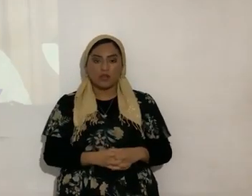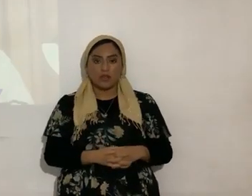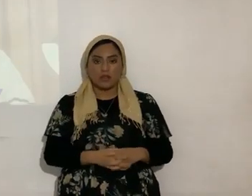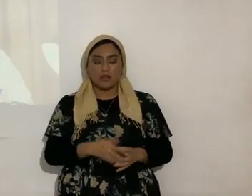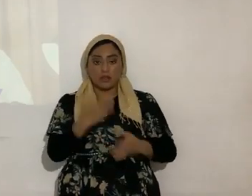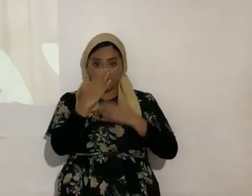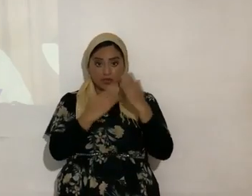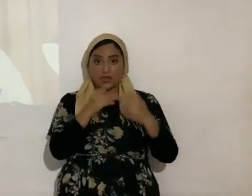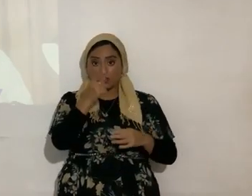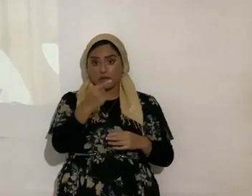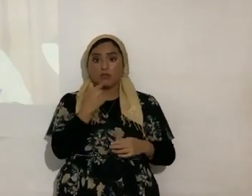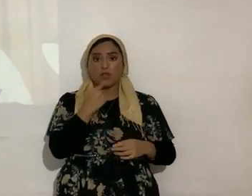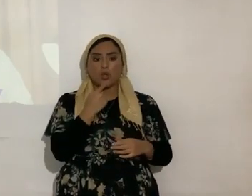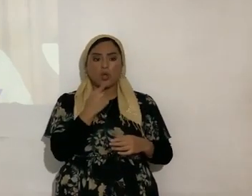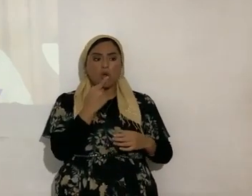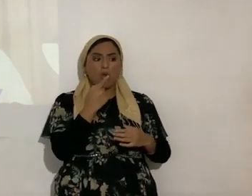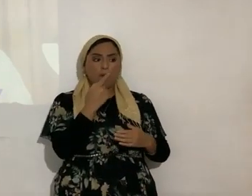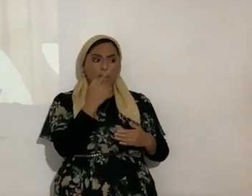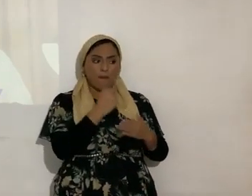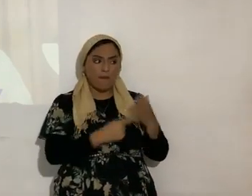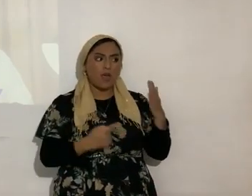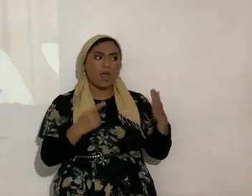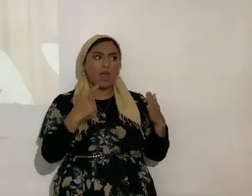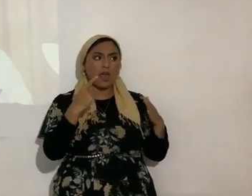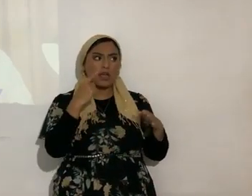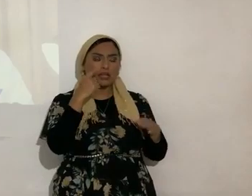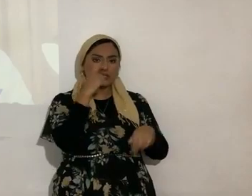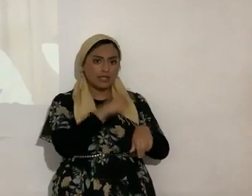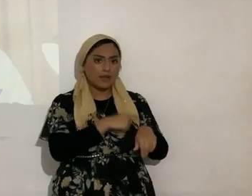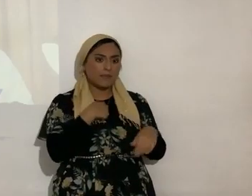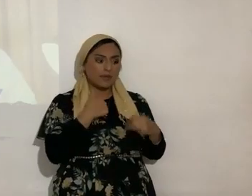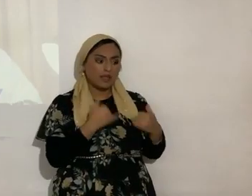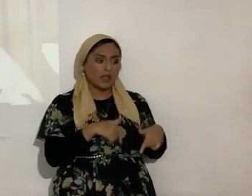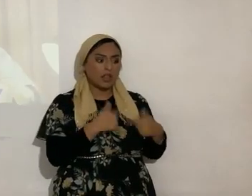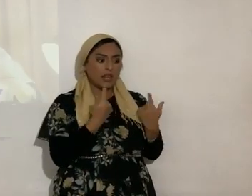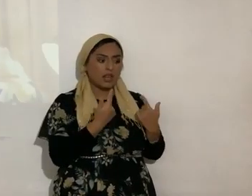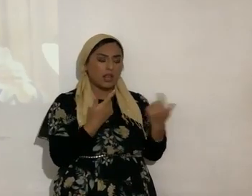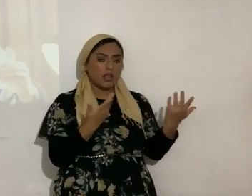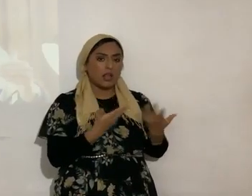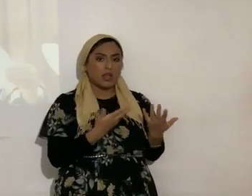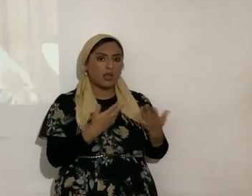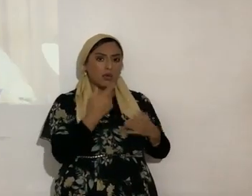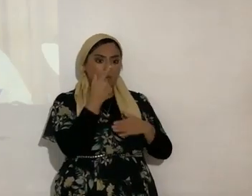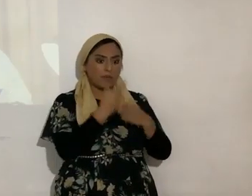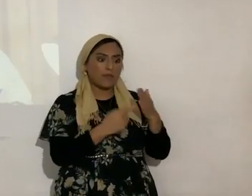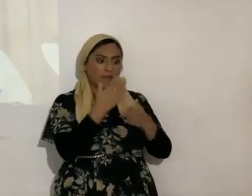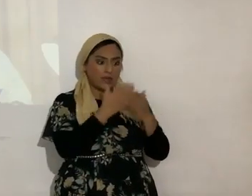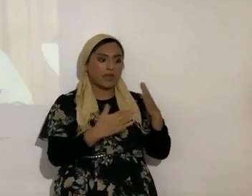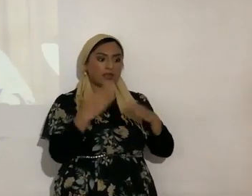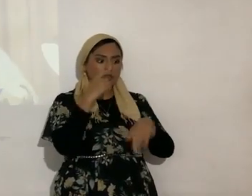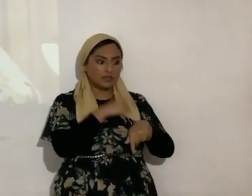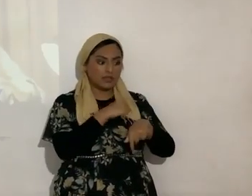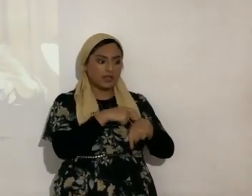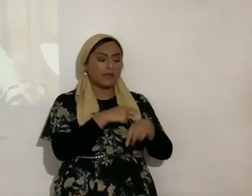digas, ¿en qué parte del tiempo estoy viviendo? ¿en qué parte del tiempo de la historia?